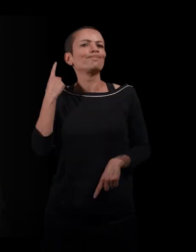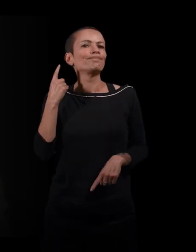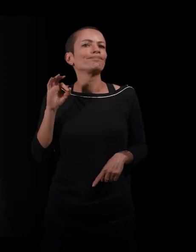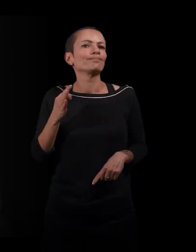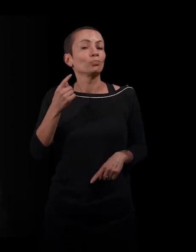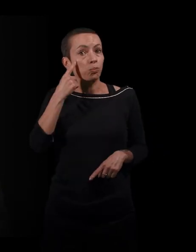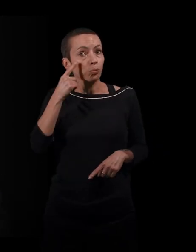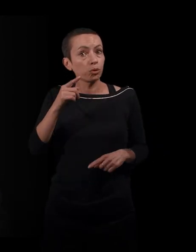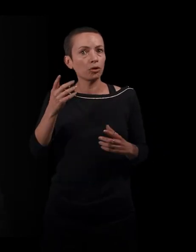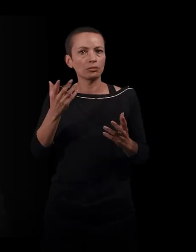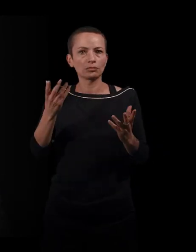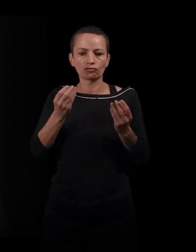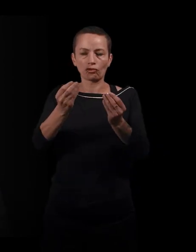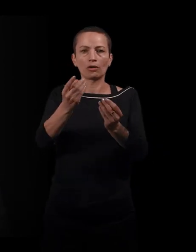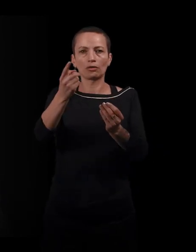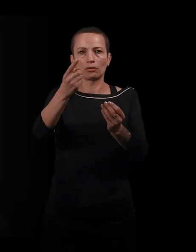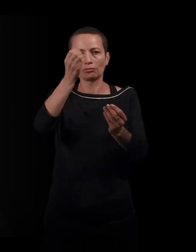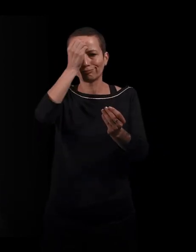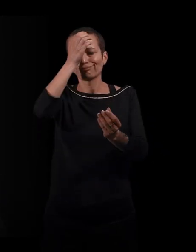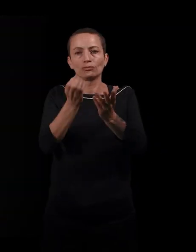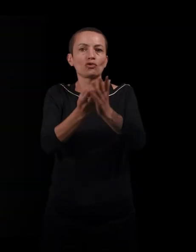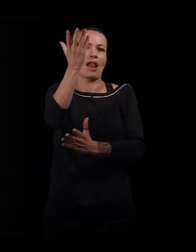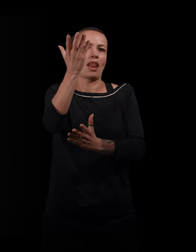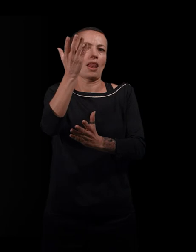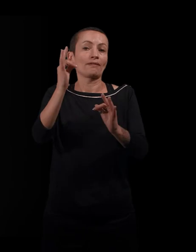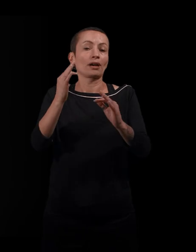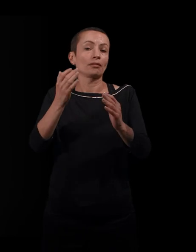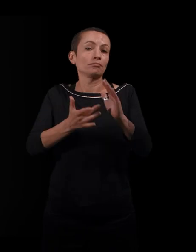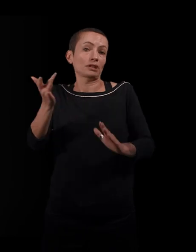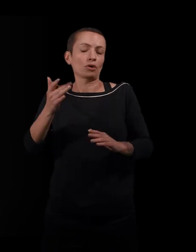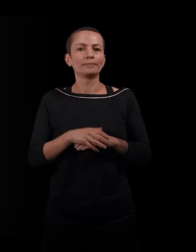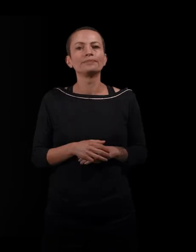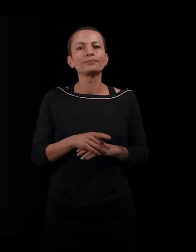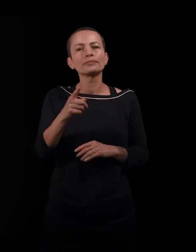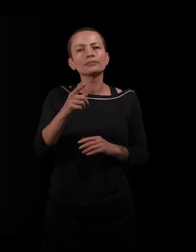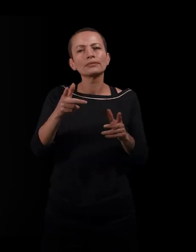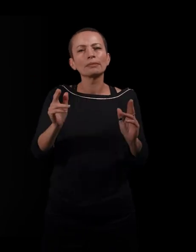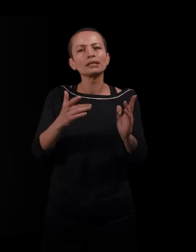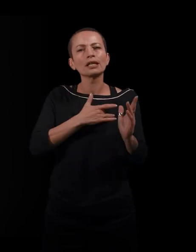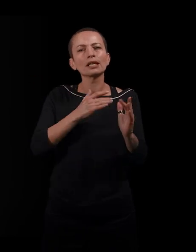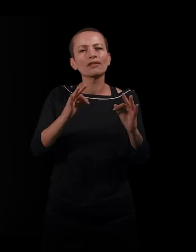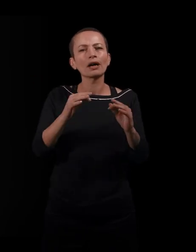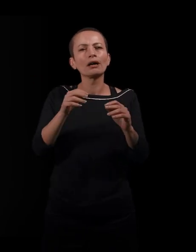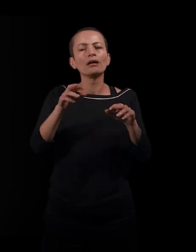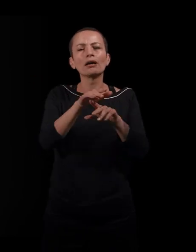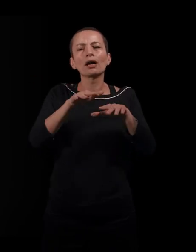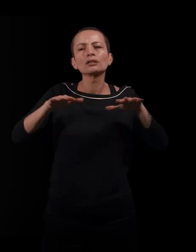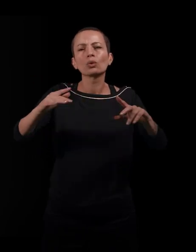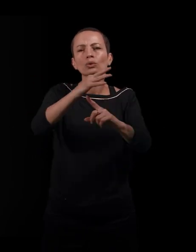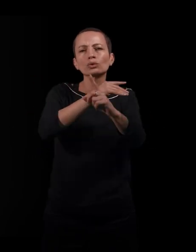nouvelle l'expérience migratoire. Il y a aussi des pages très intéressantes sur l'utilisation des réseaux sociaux et d'Internet comme forme de